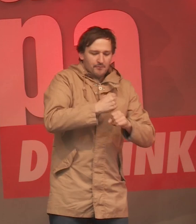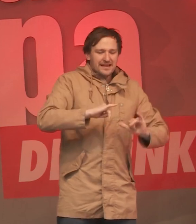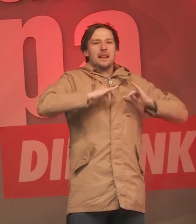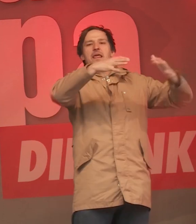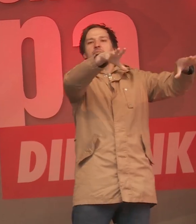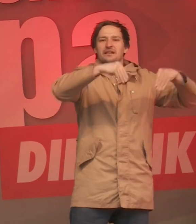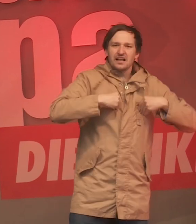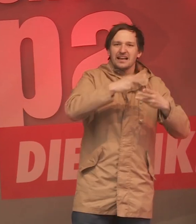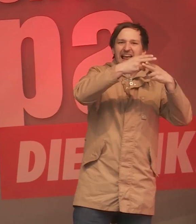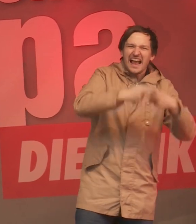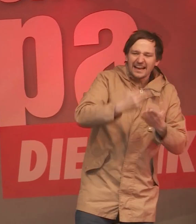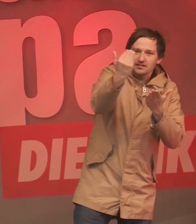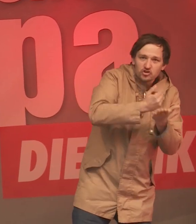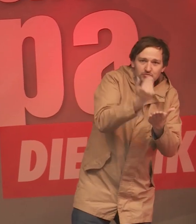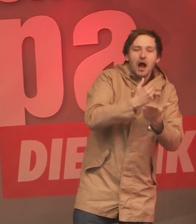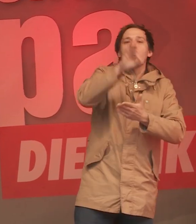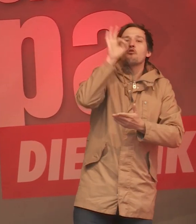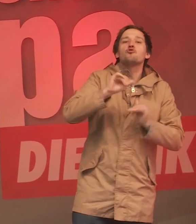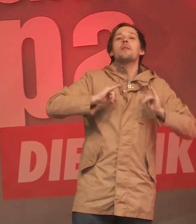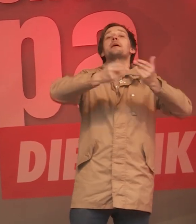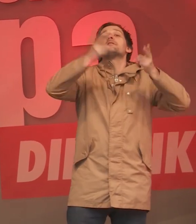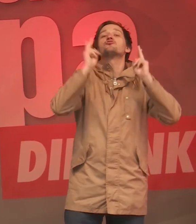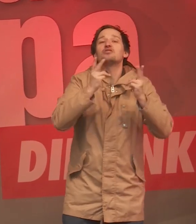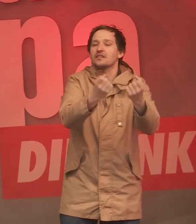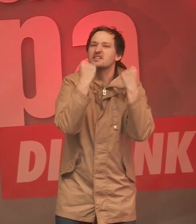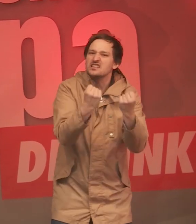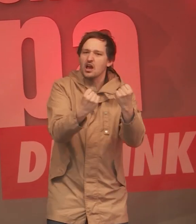eine Rente ansparen können, die den Lebensstandard sichert.